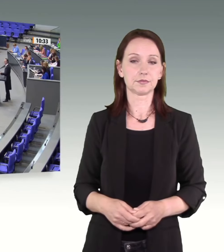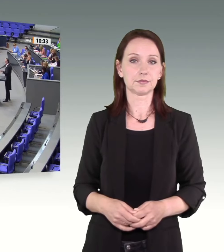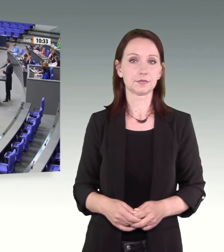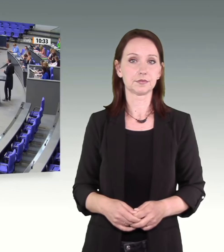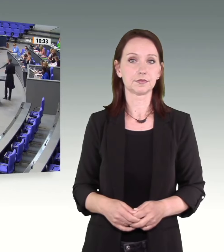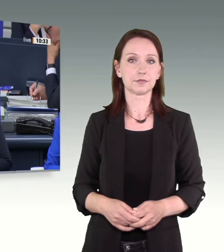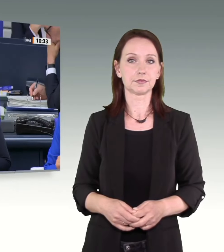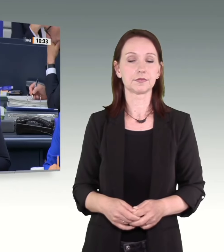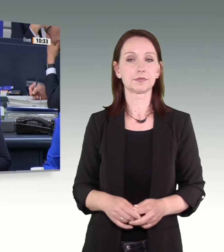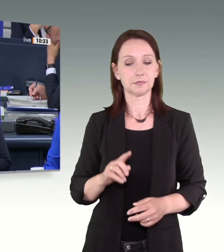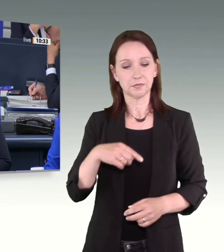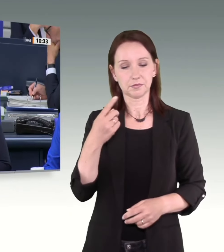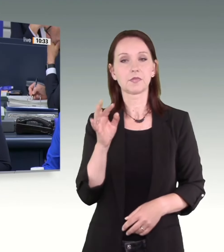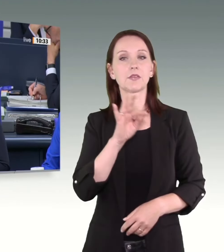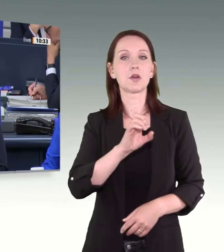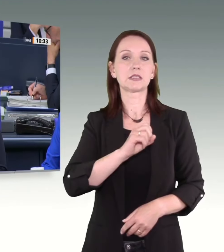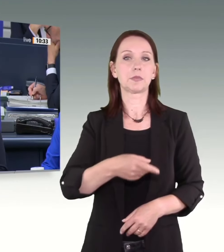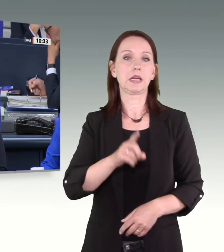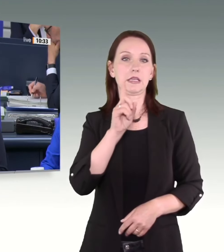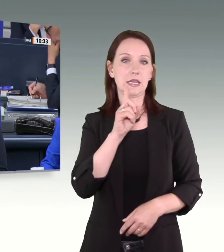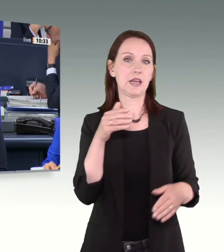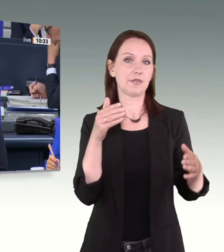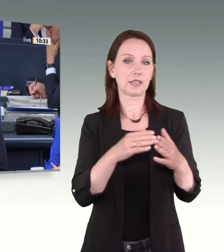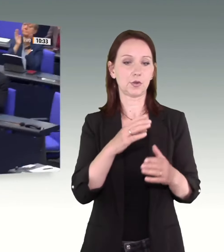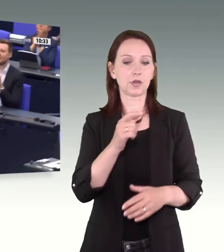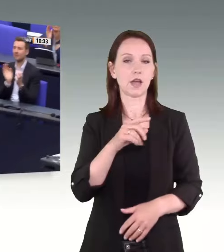Als Nächster hat das Wort für die SPD-Fraktion Carmen Wegge.